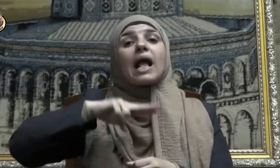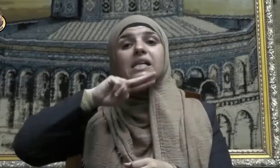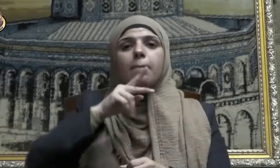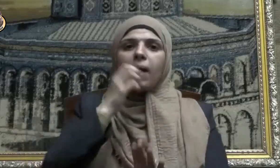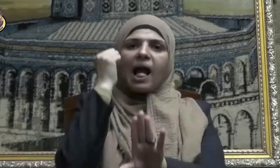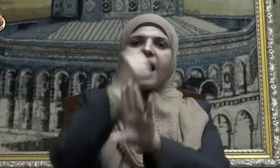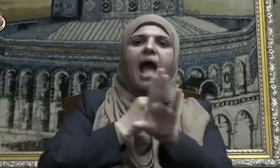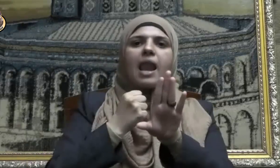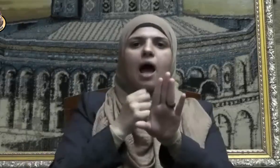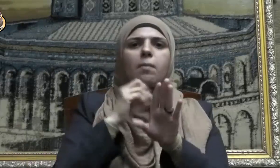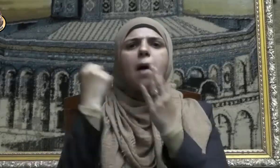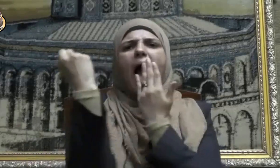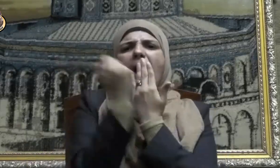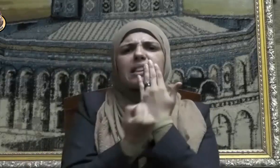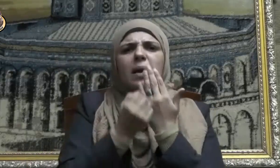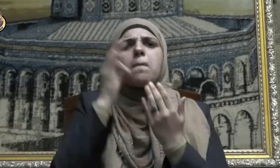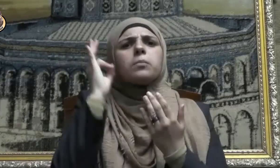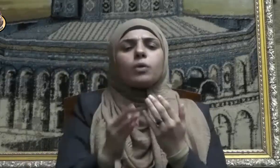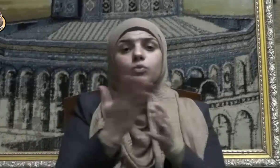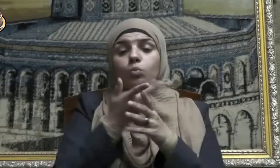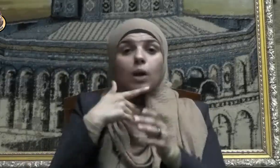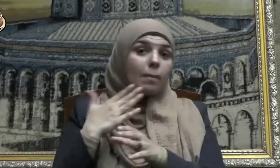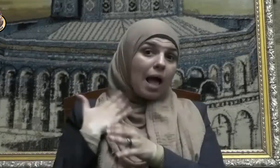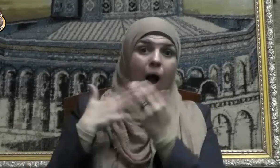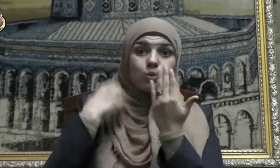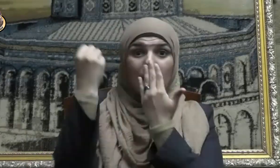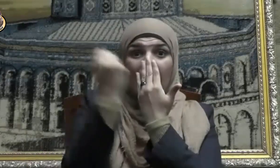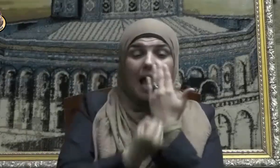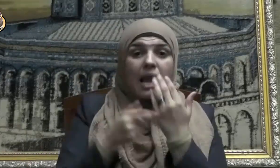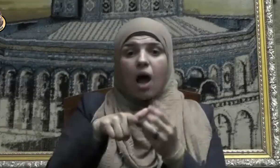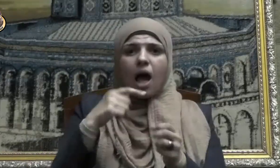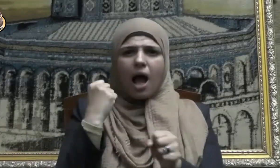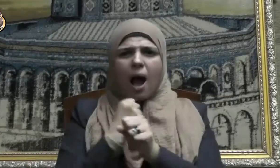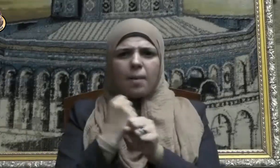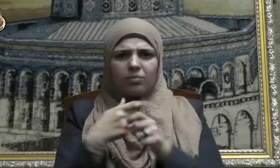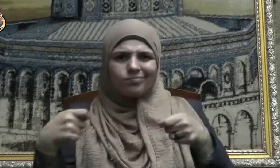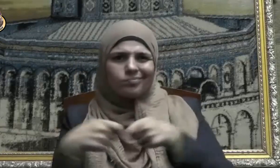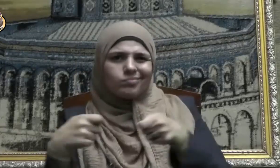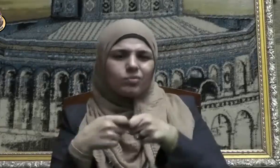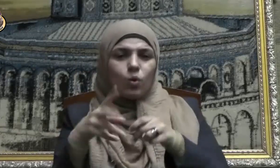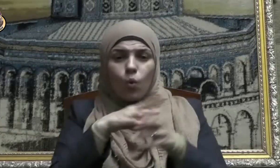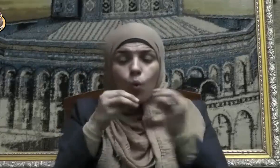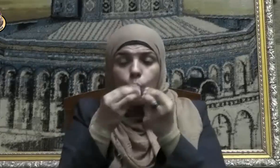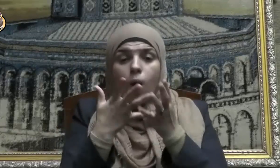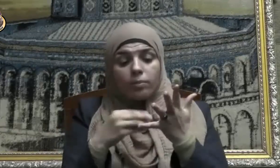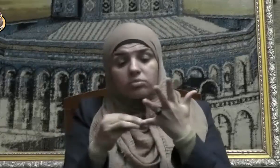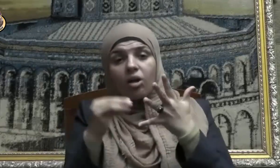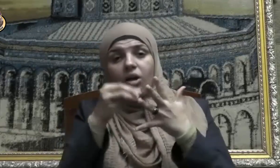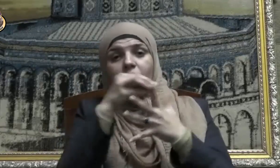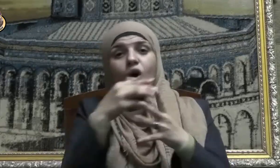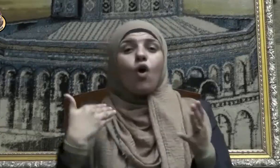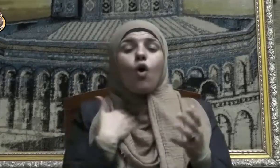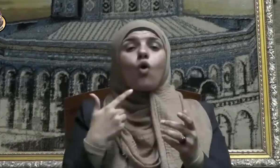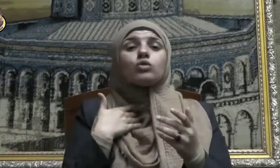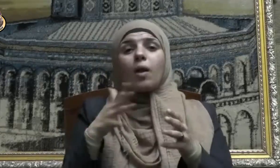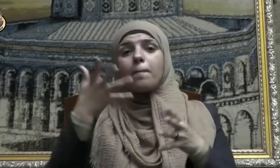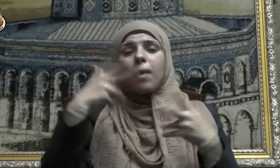وكذلك الخيانة والعمالة فيترتب عليهما قطع أواصر